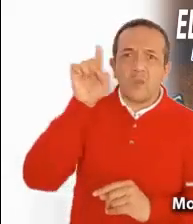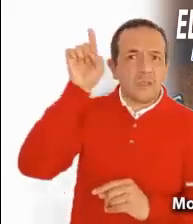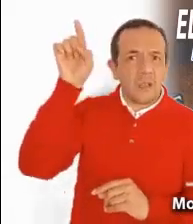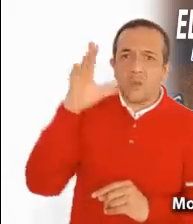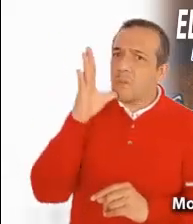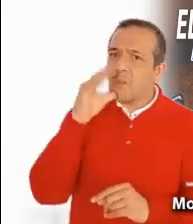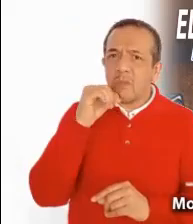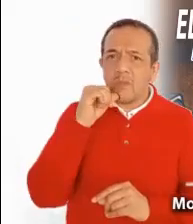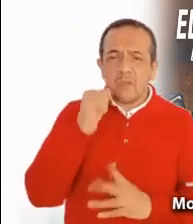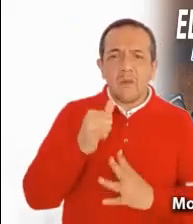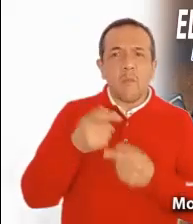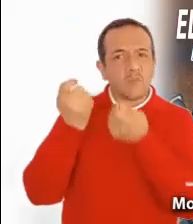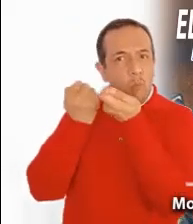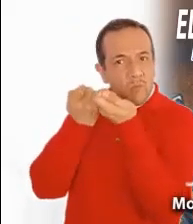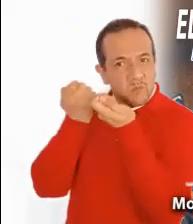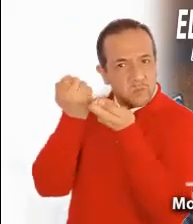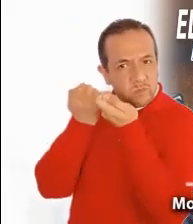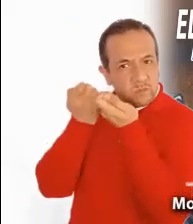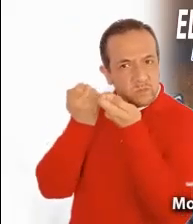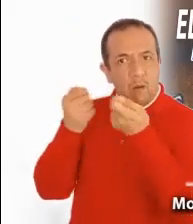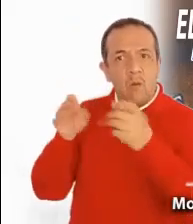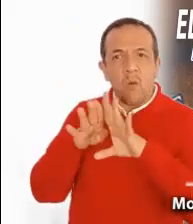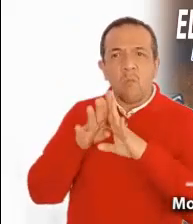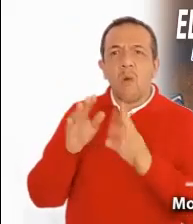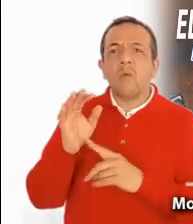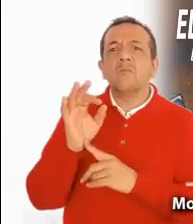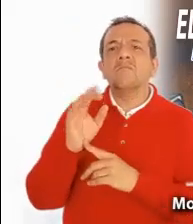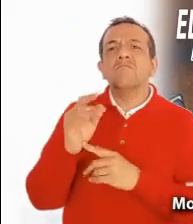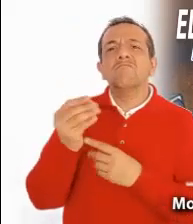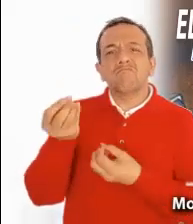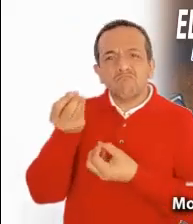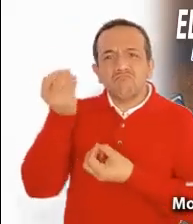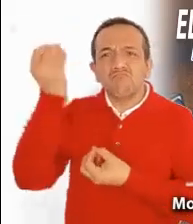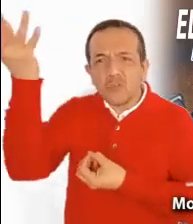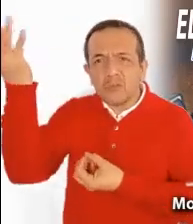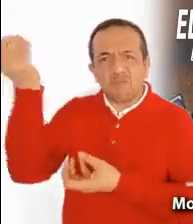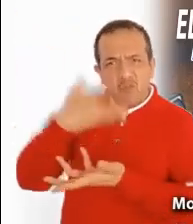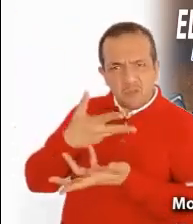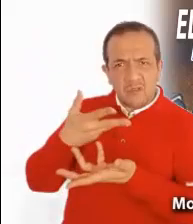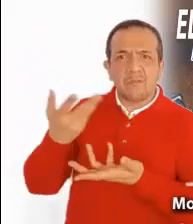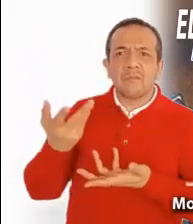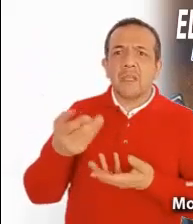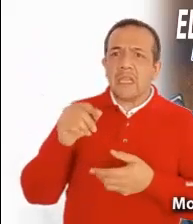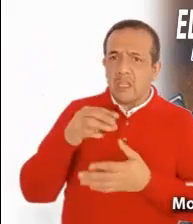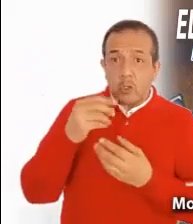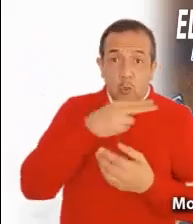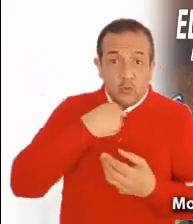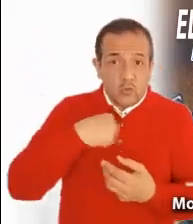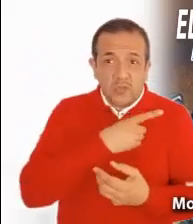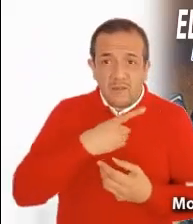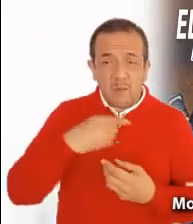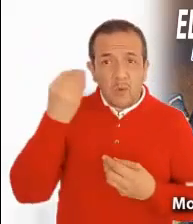no se le puede manipular con unas ofertas y olvidarnos que todo lo que nos da,